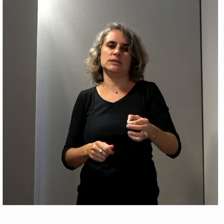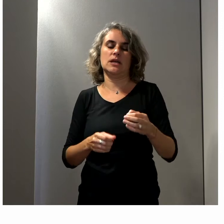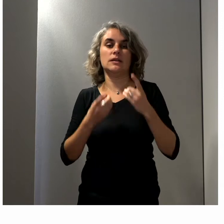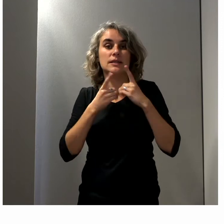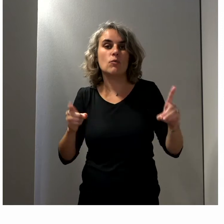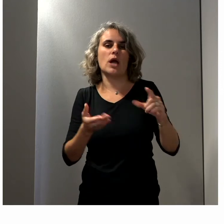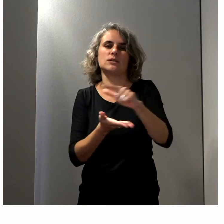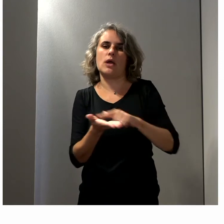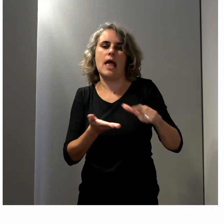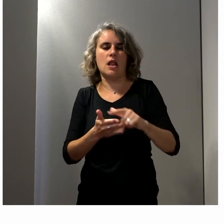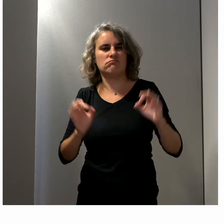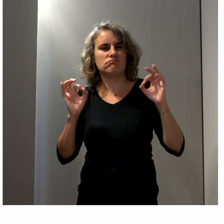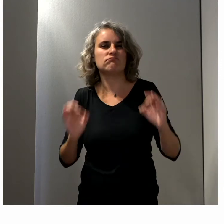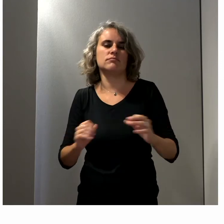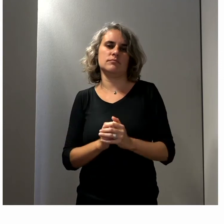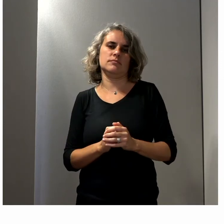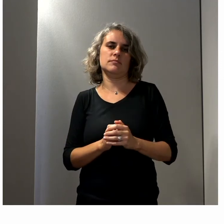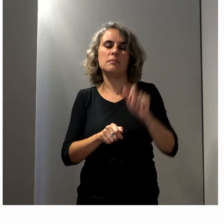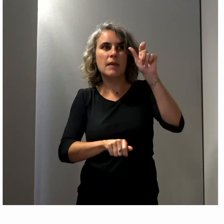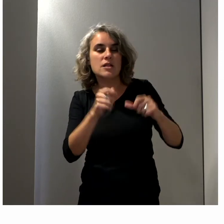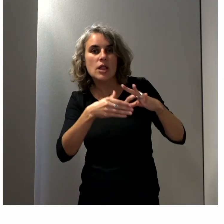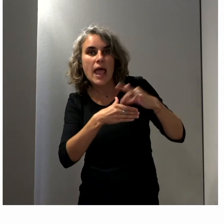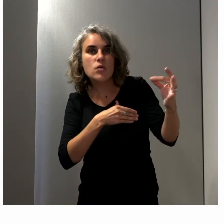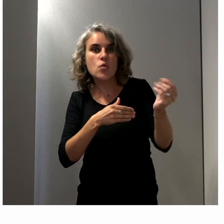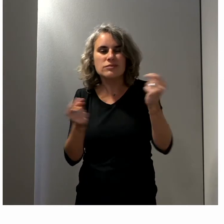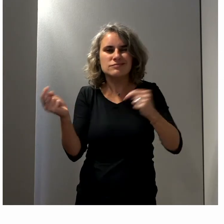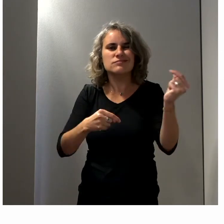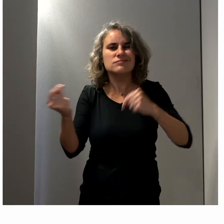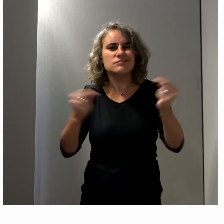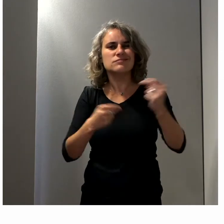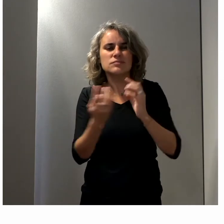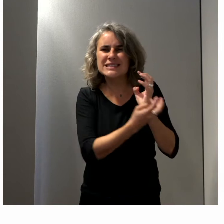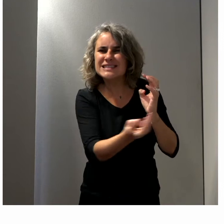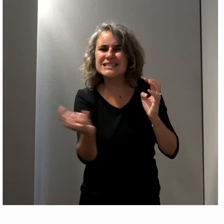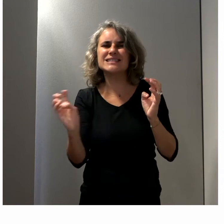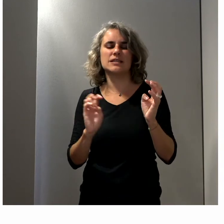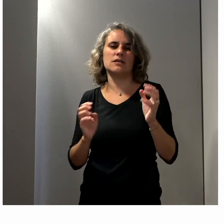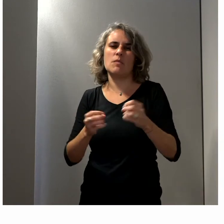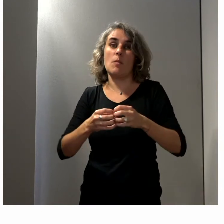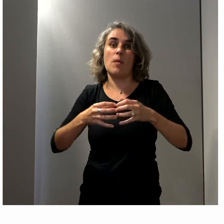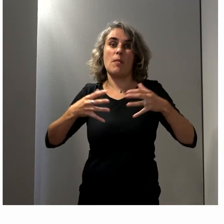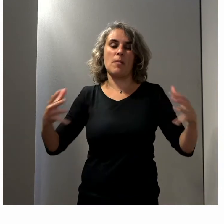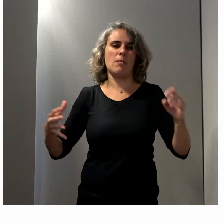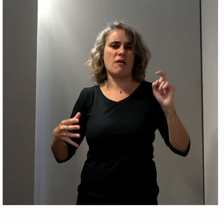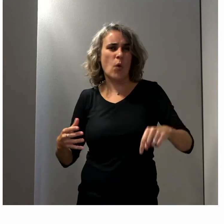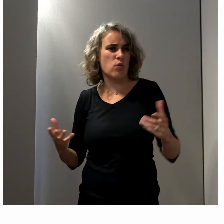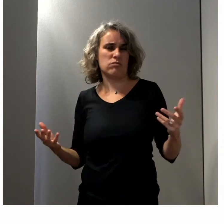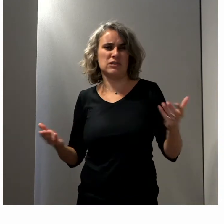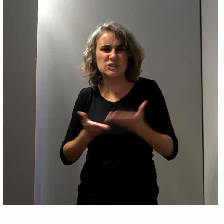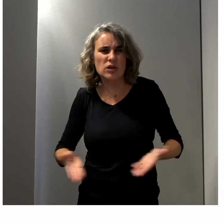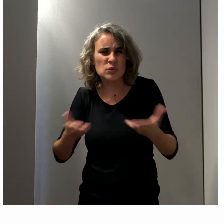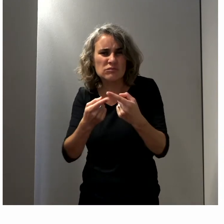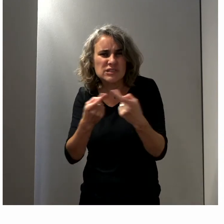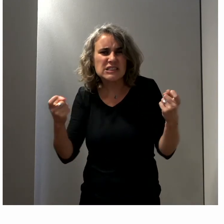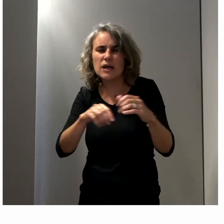démocratie locale à la fois pour qu'il y ait plus d'élus, plus d'élus de toutes origines et de toutes conditions,